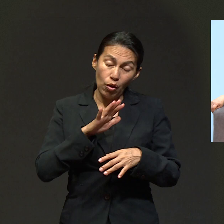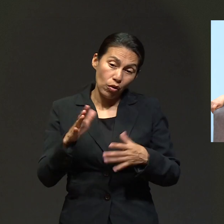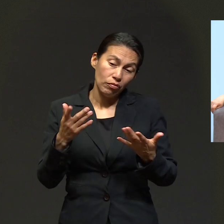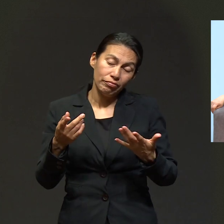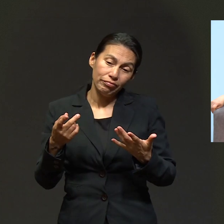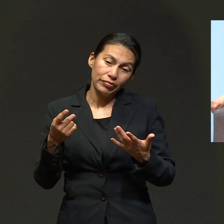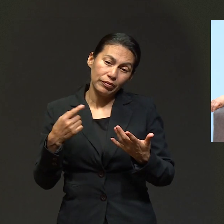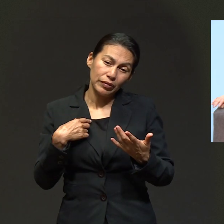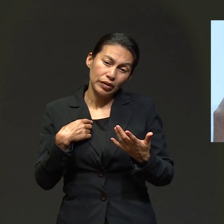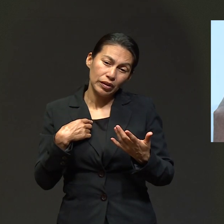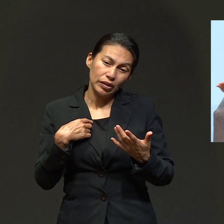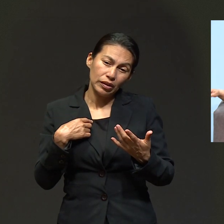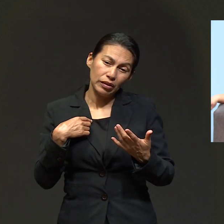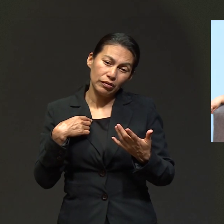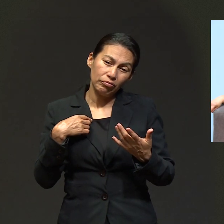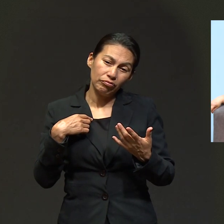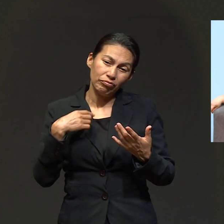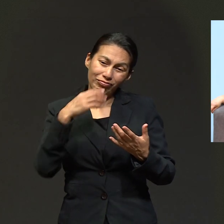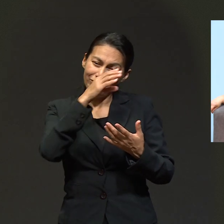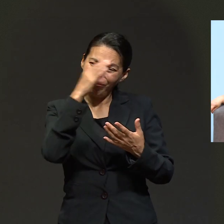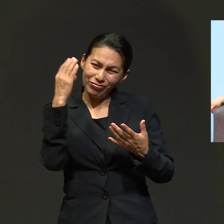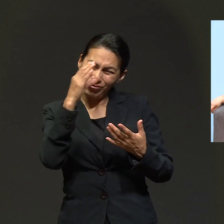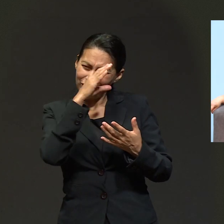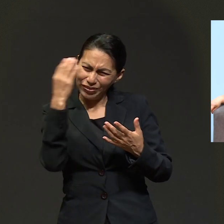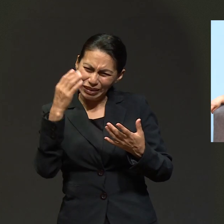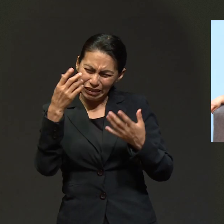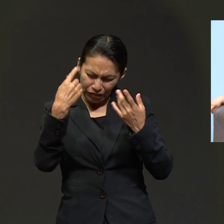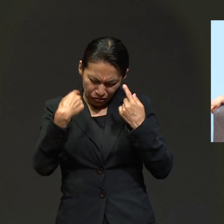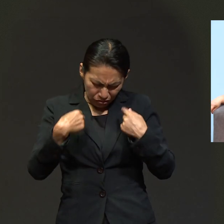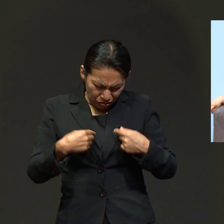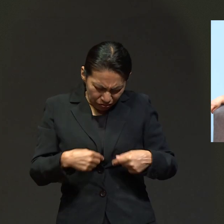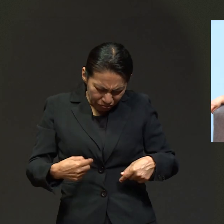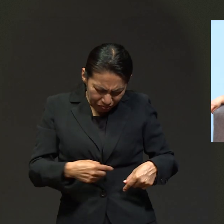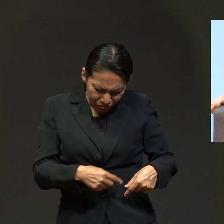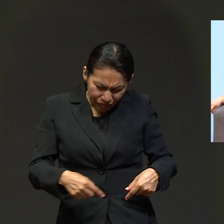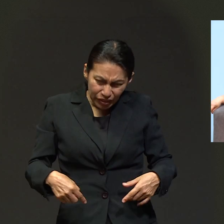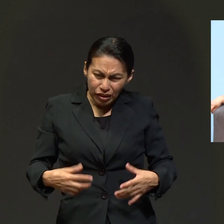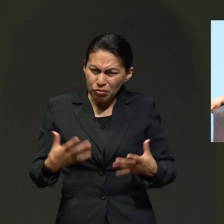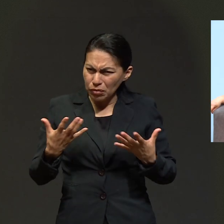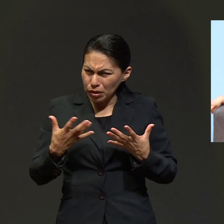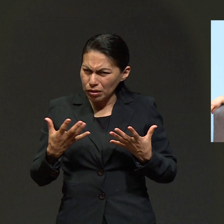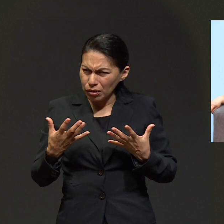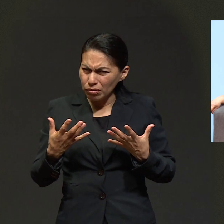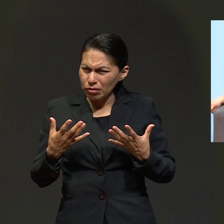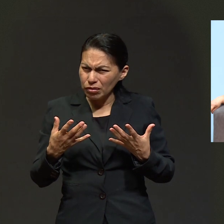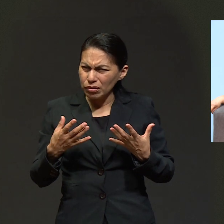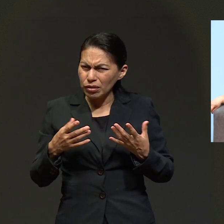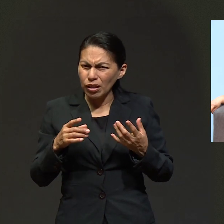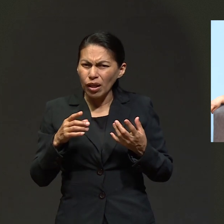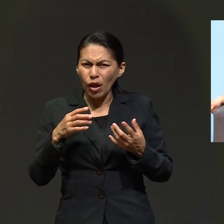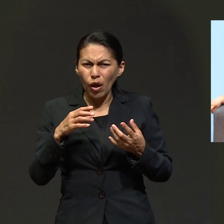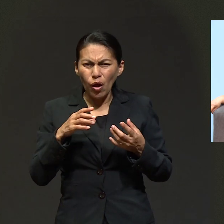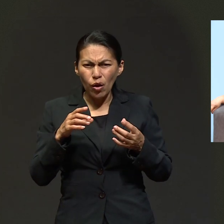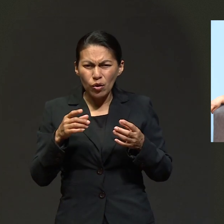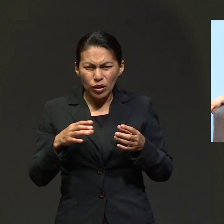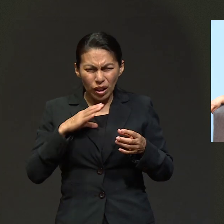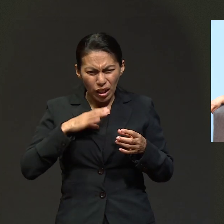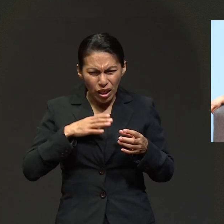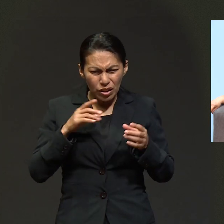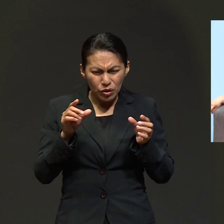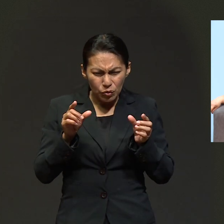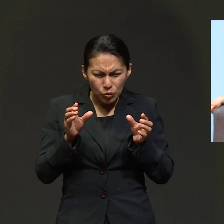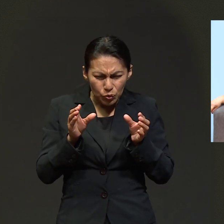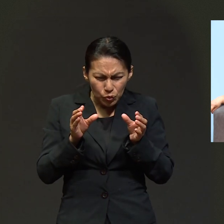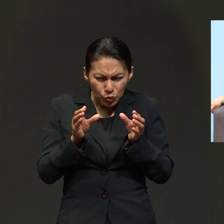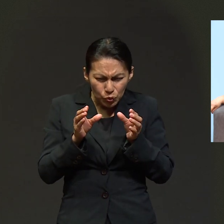Y en todas las tomografías que me han hecho, los médicos me dicen, es impresionante porque los